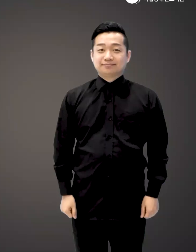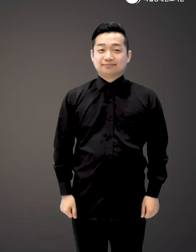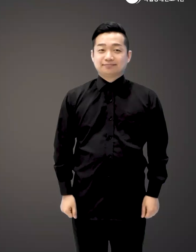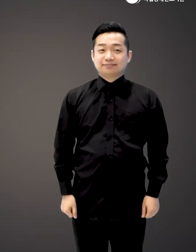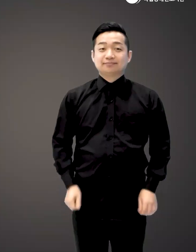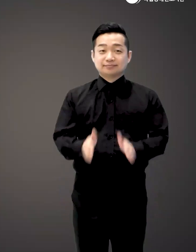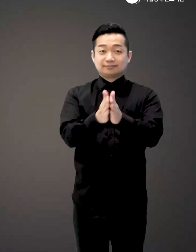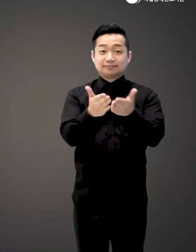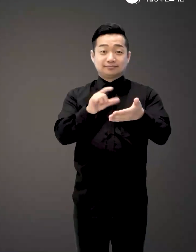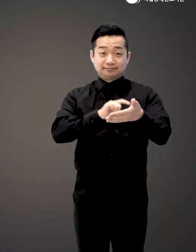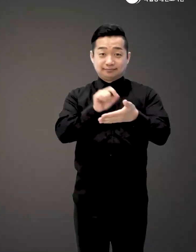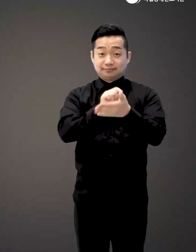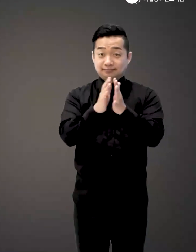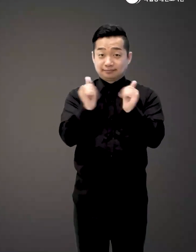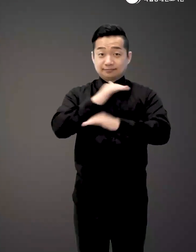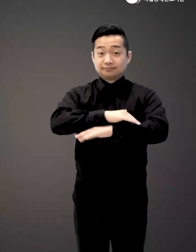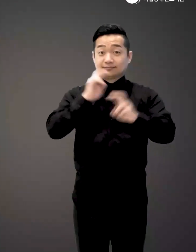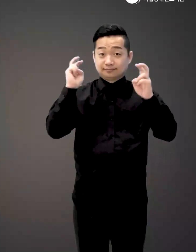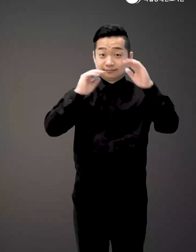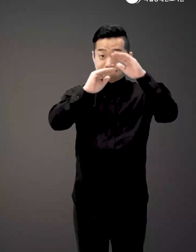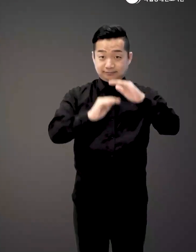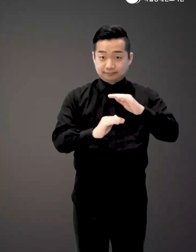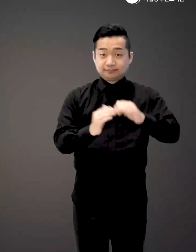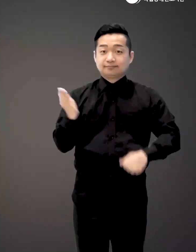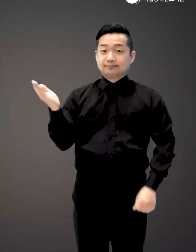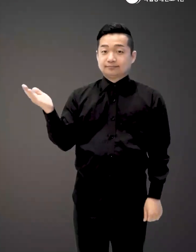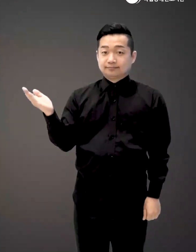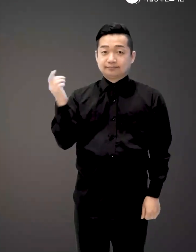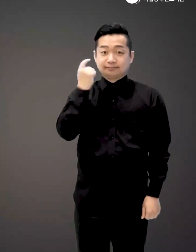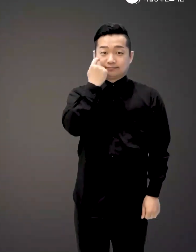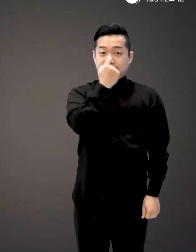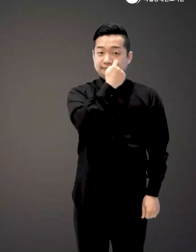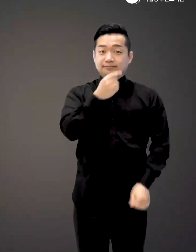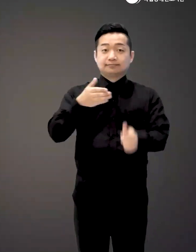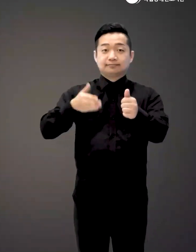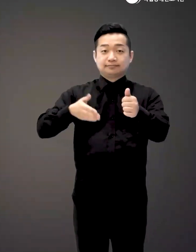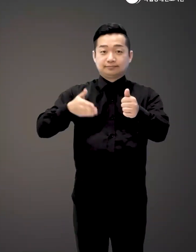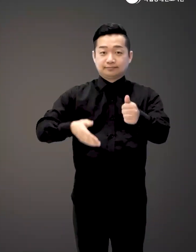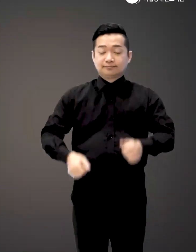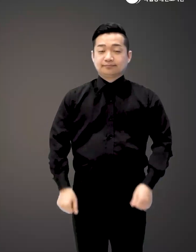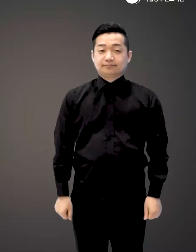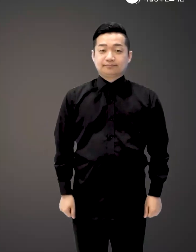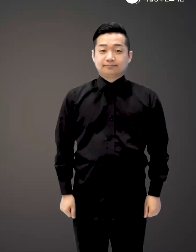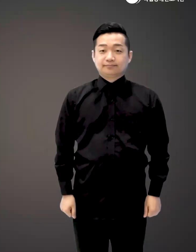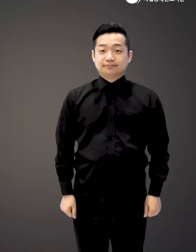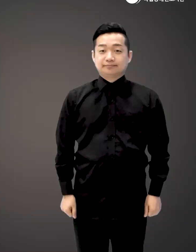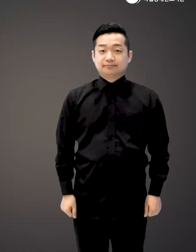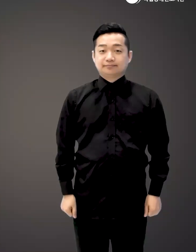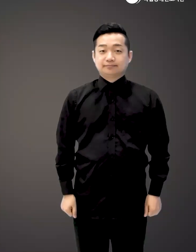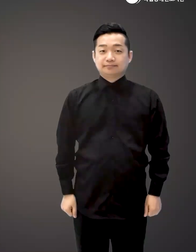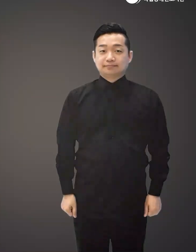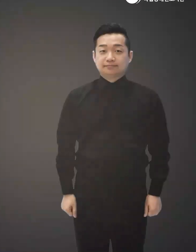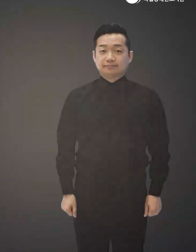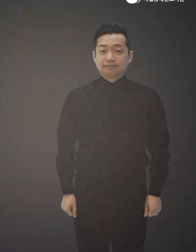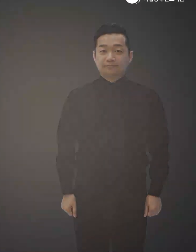도서명 인생 와인 저자 크리스베 출판사 파지트